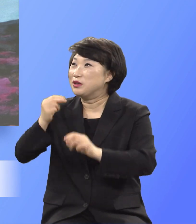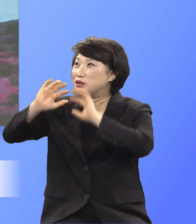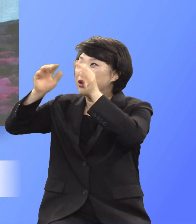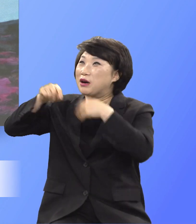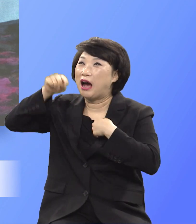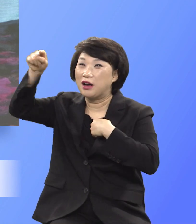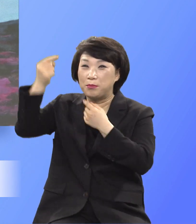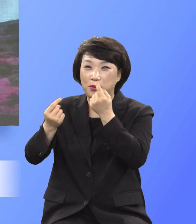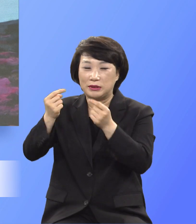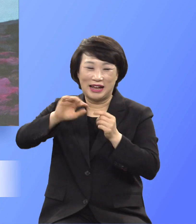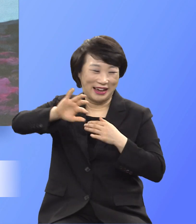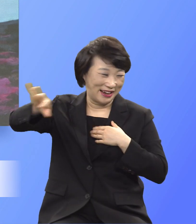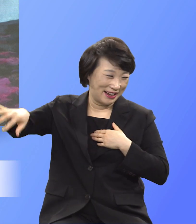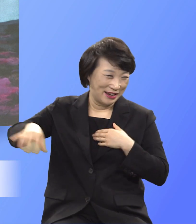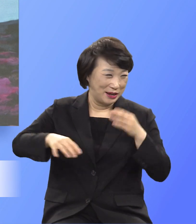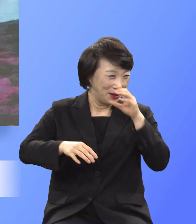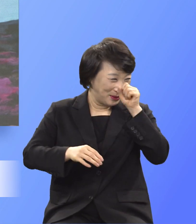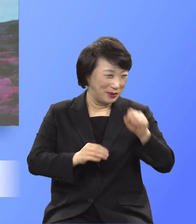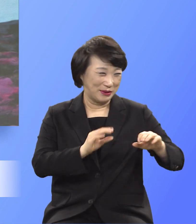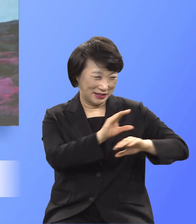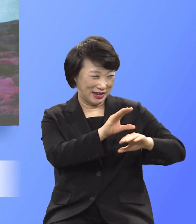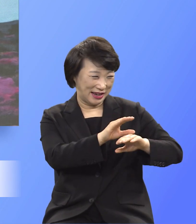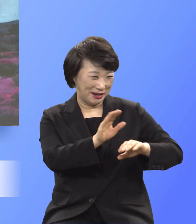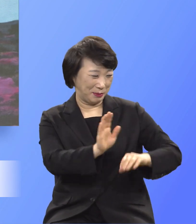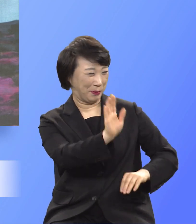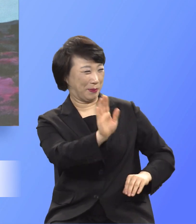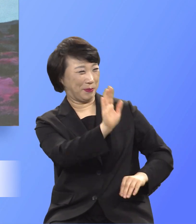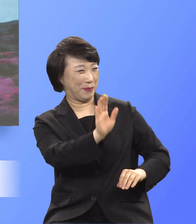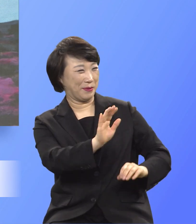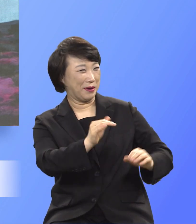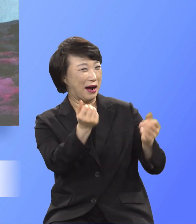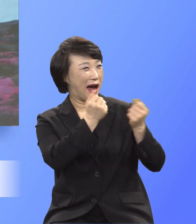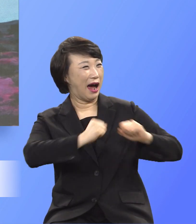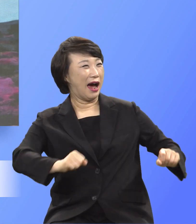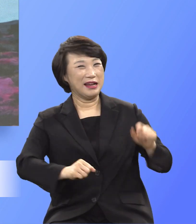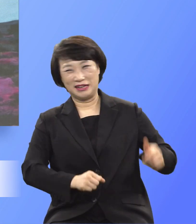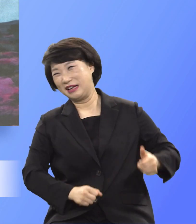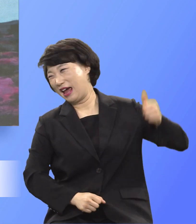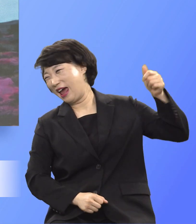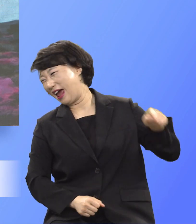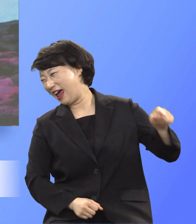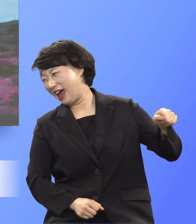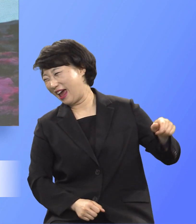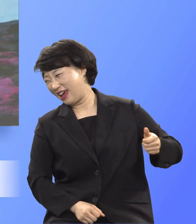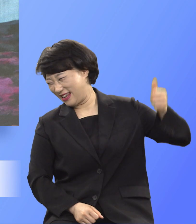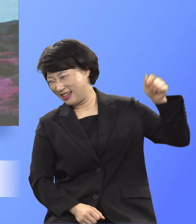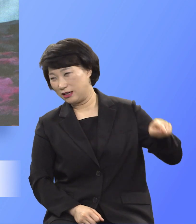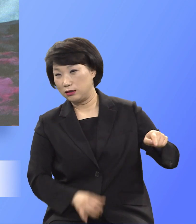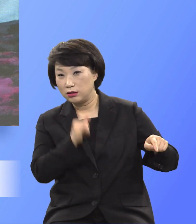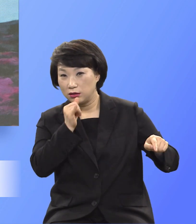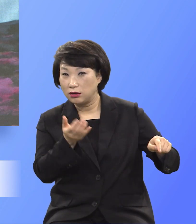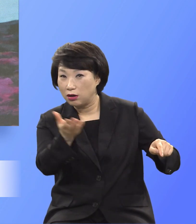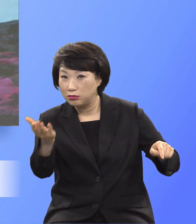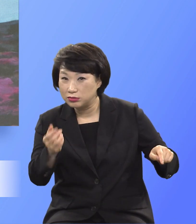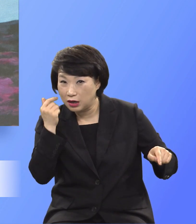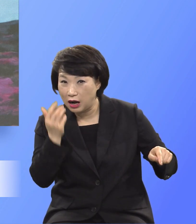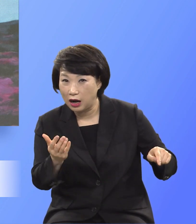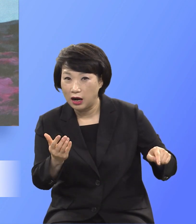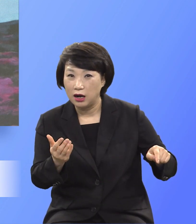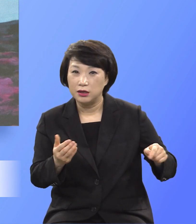예수의 차 타고 세상에서 대단한 존재가 되는 것이 훨씬 낫지 않습니까? 여러분 속에